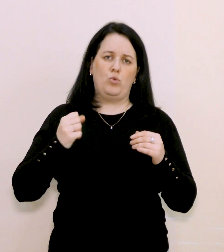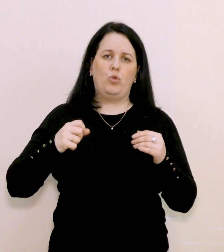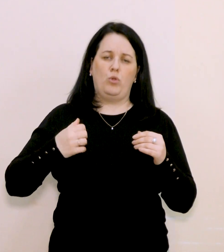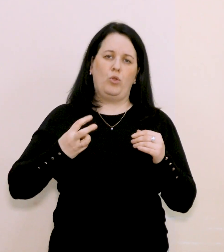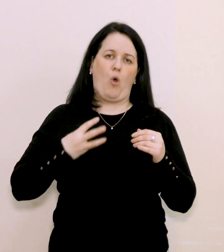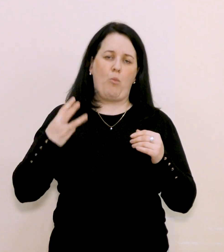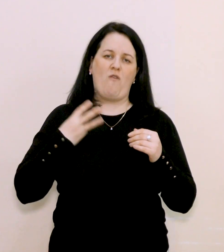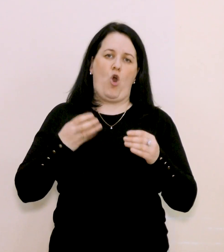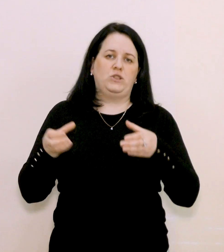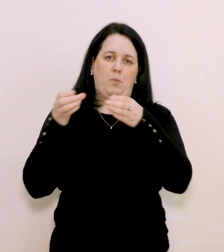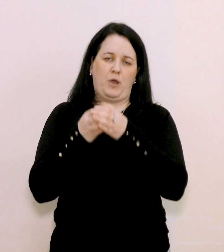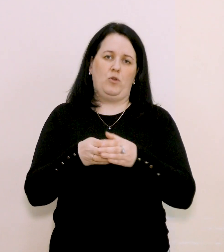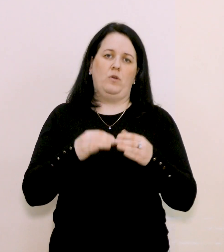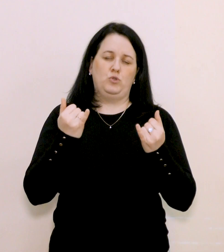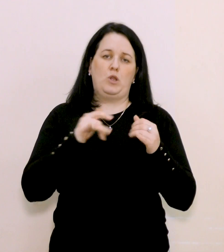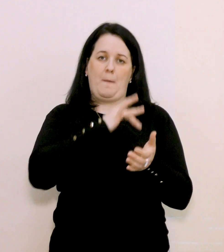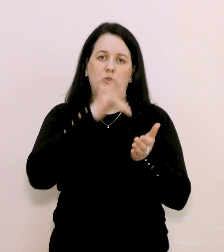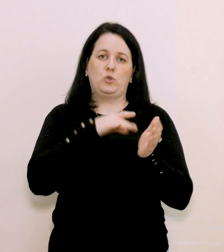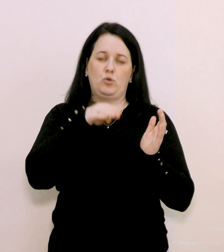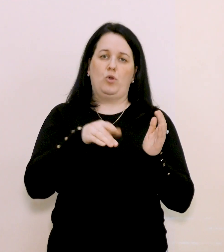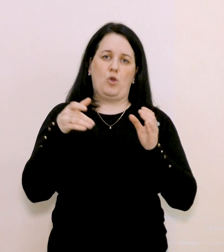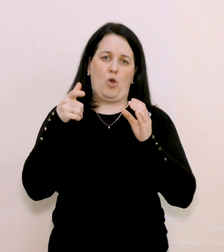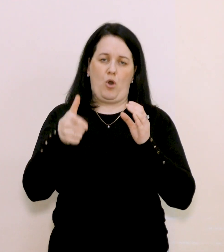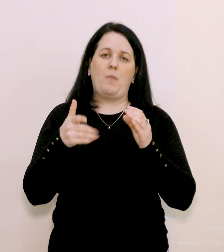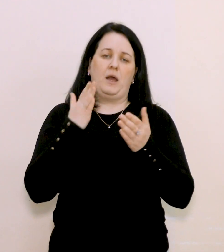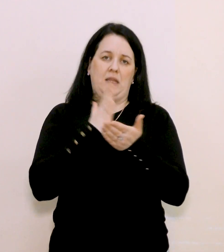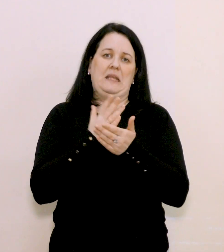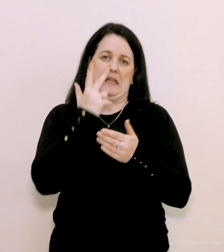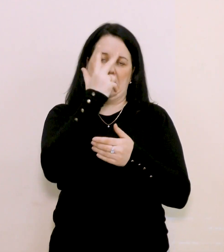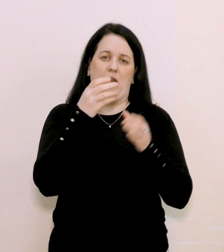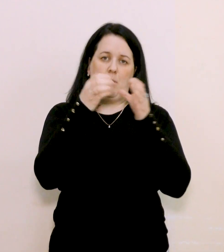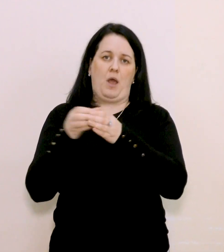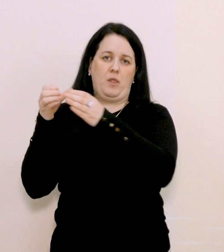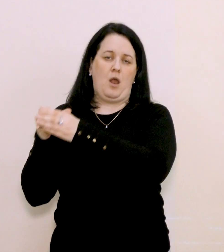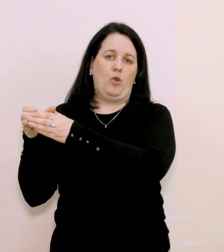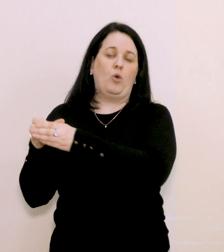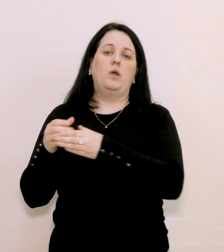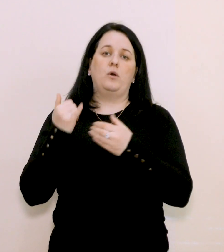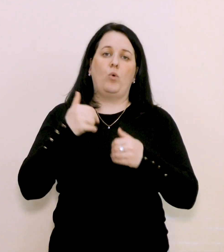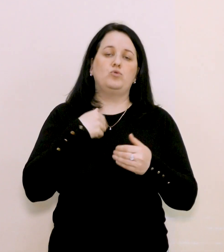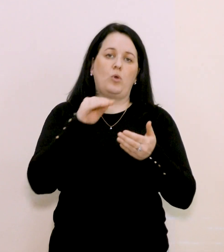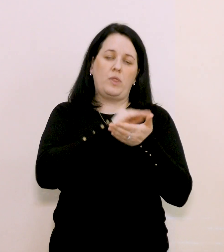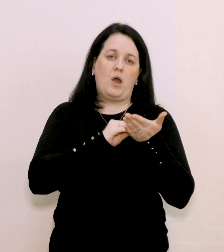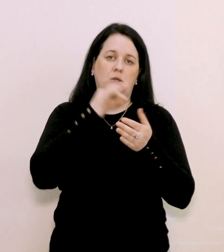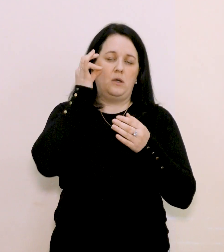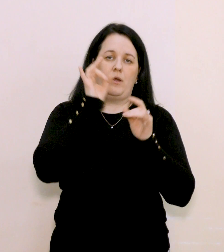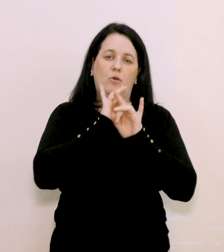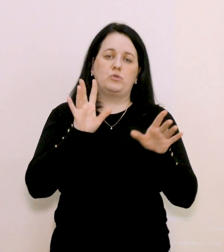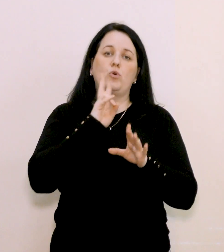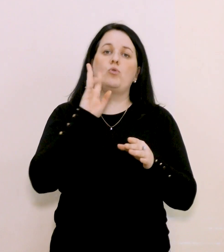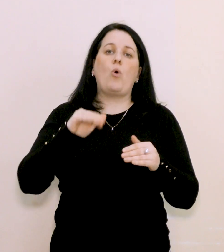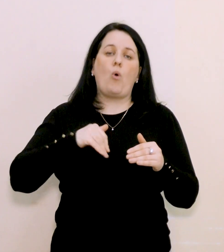міської територіальної громади. Таких сьогодні є три батальйони. Хочу подякувати, нагадую, хто хоче стати добровольцем, їхати